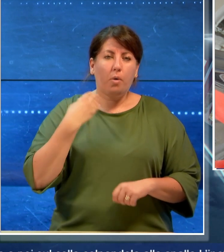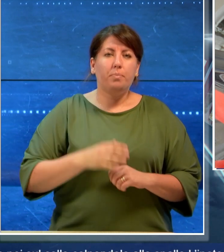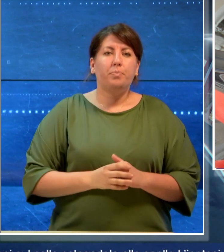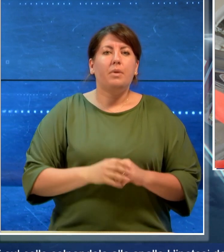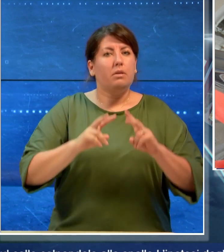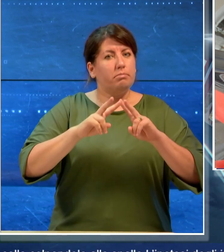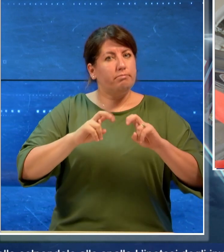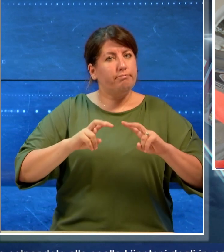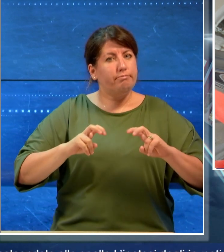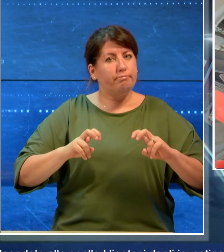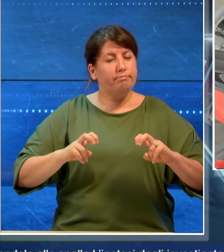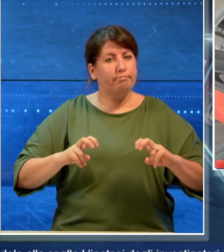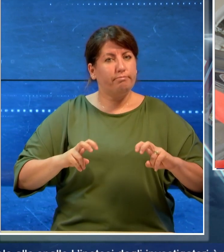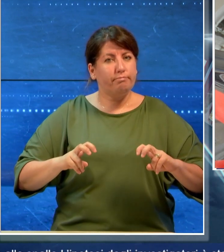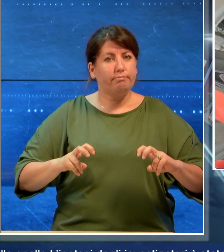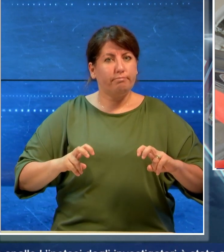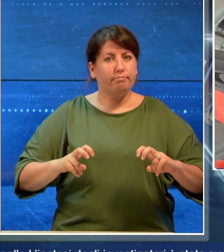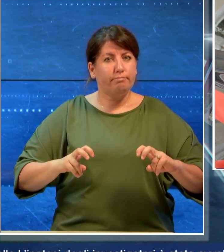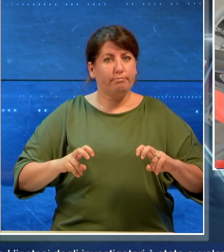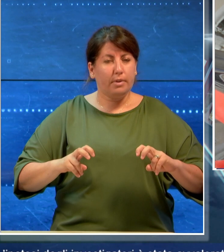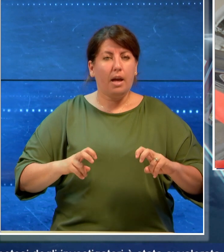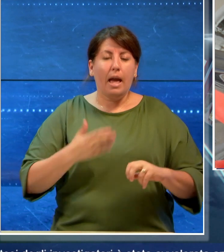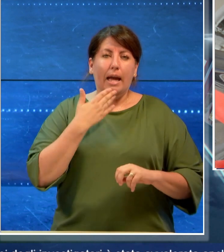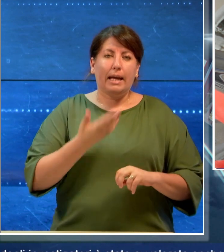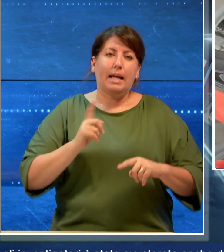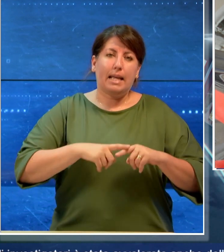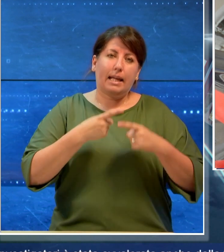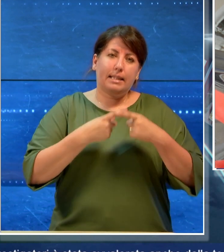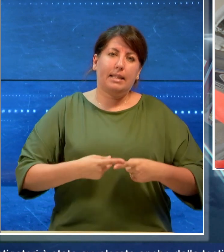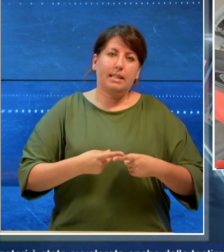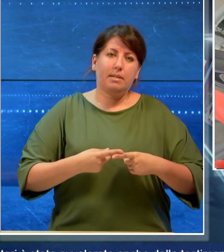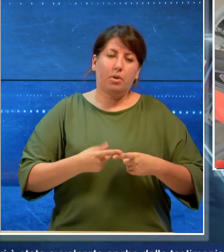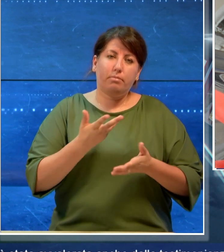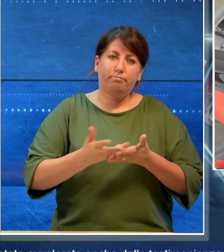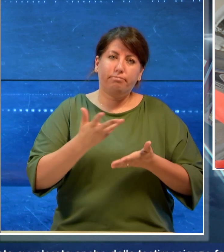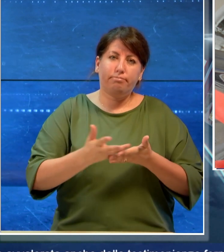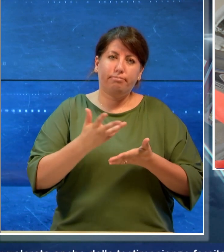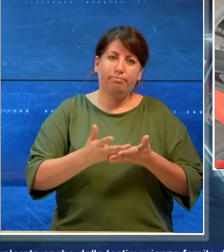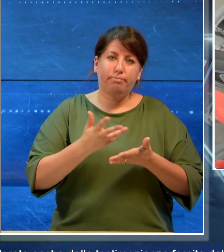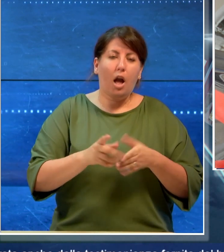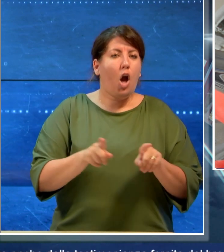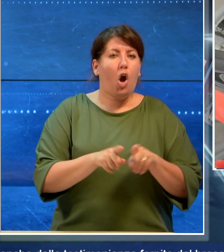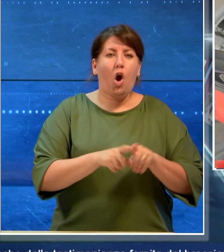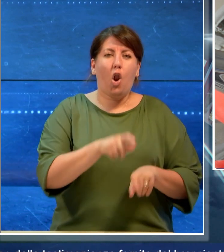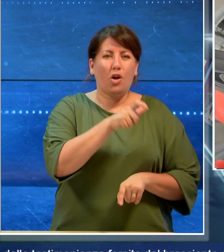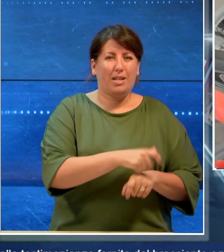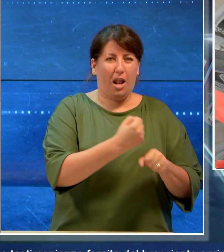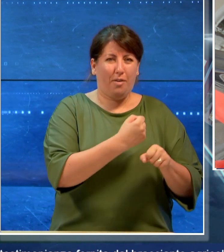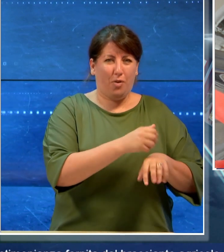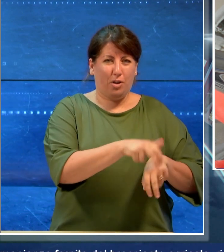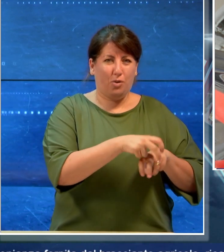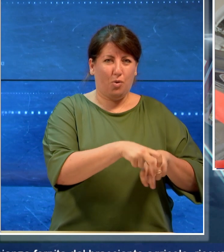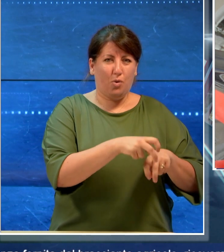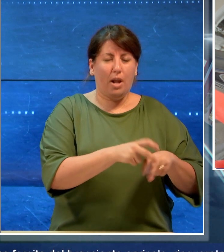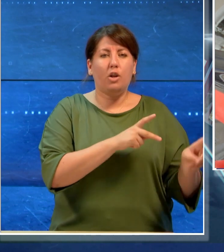è stata valorata anche dalla testimonianza fornita dallo stesso bracciante ricoverato all'ospedale di